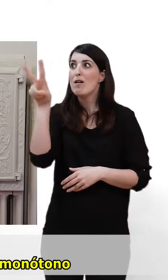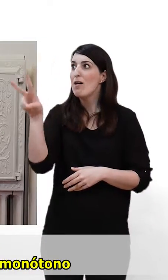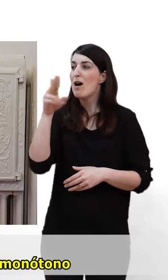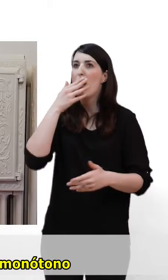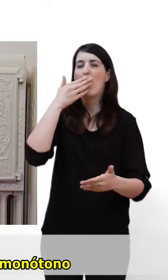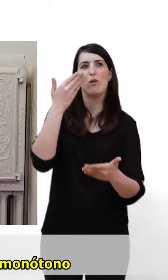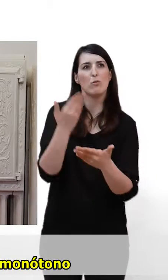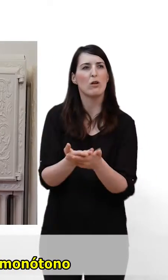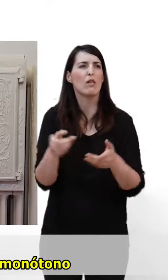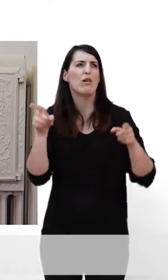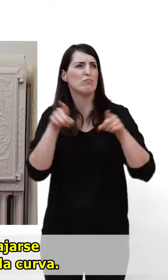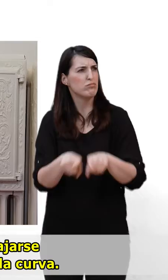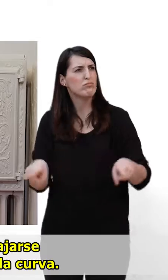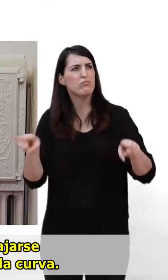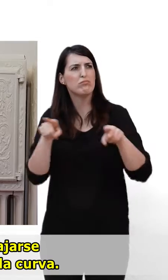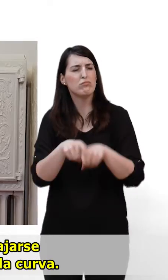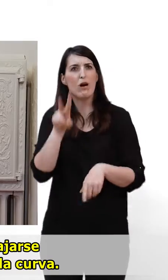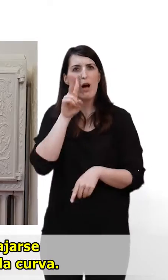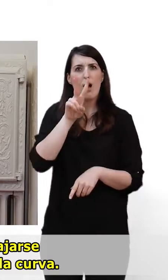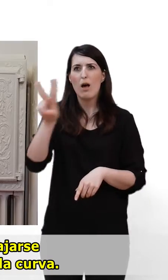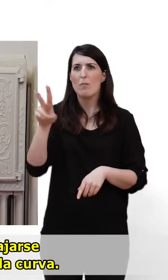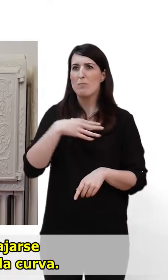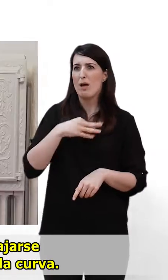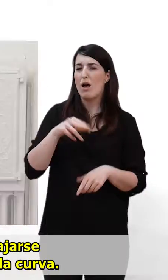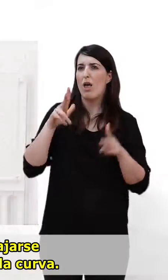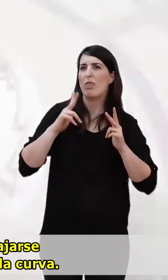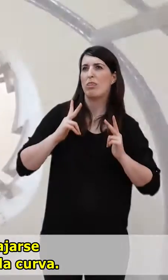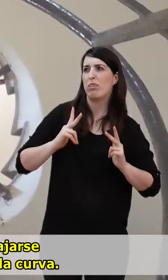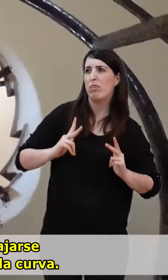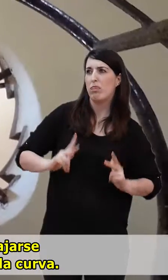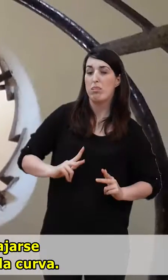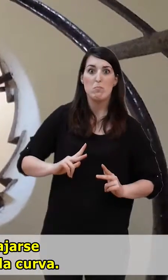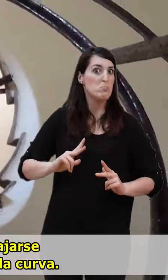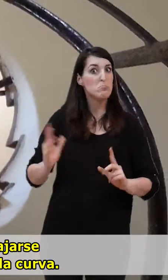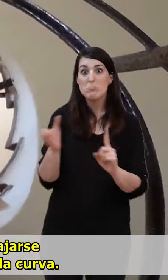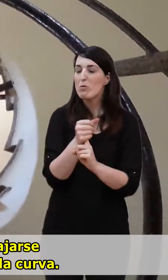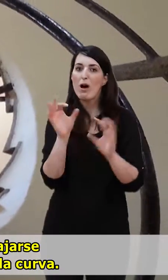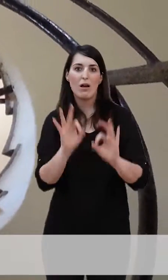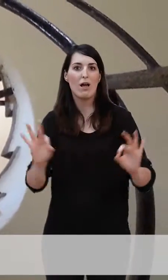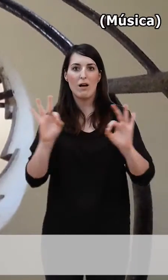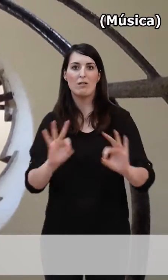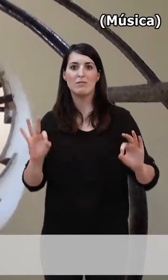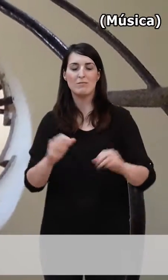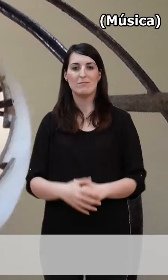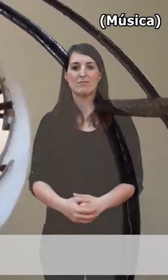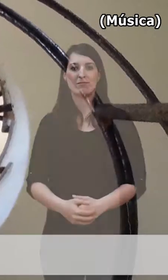no encuentro nada aburrido ni monótono donde la mirada pueda relajarse en este templo consagrado a la curva.